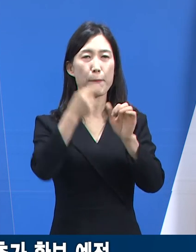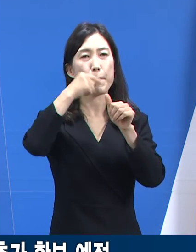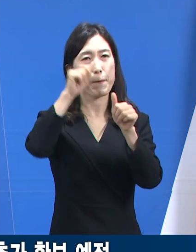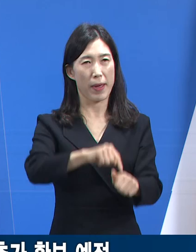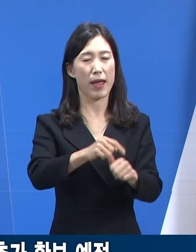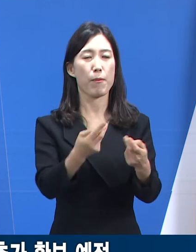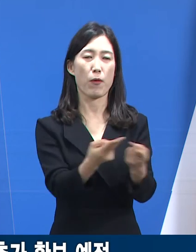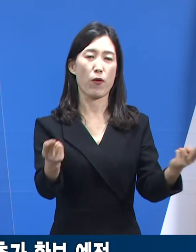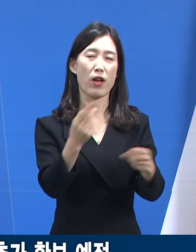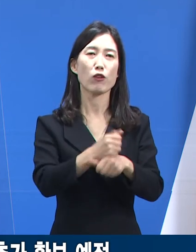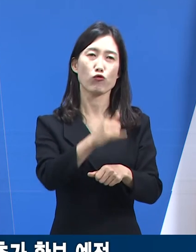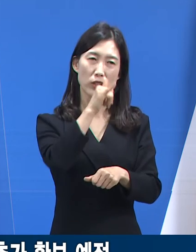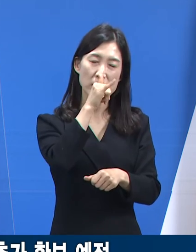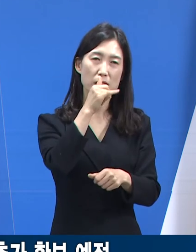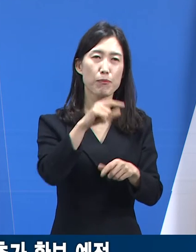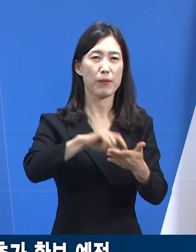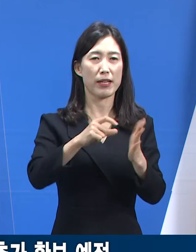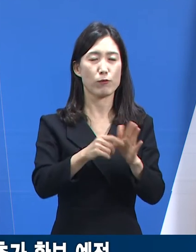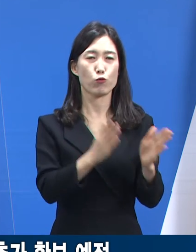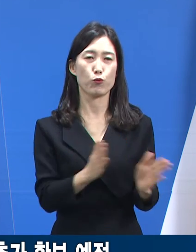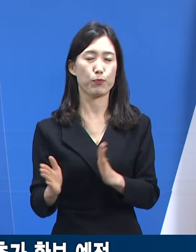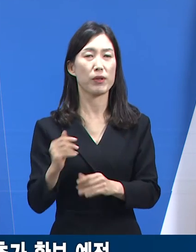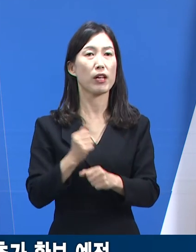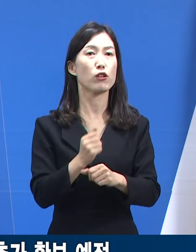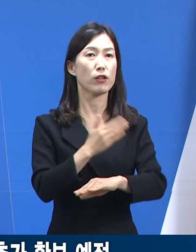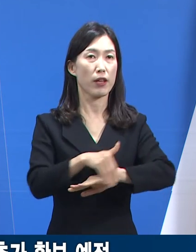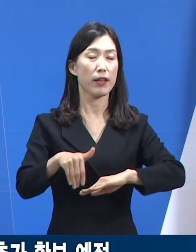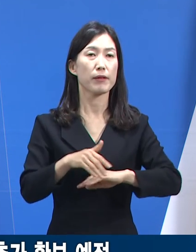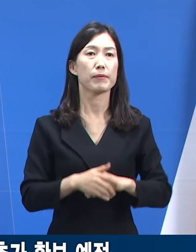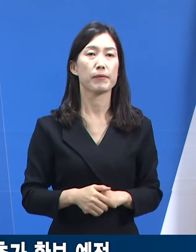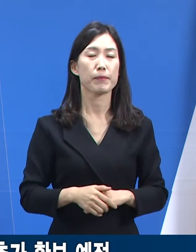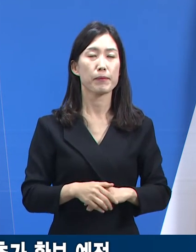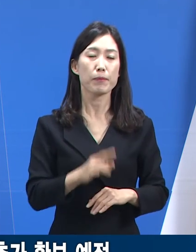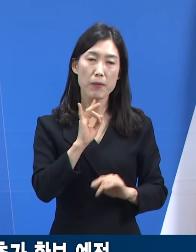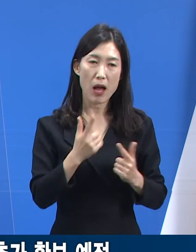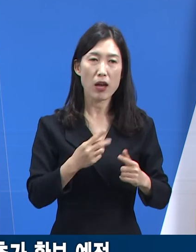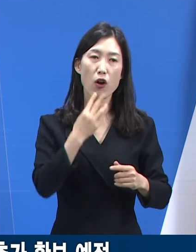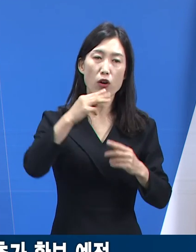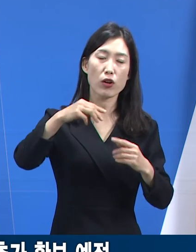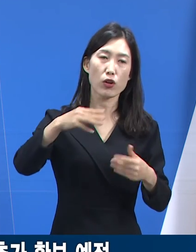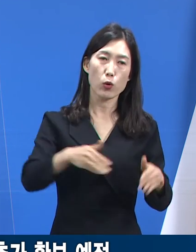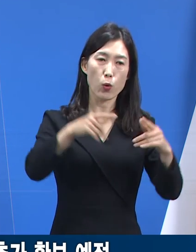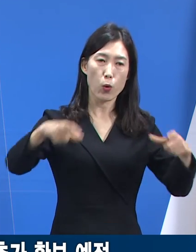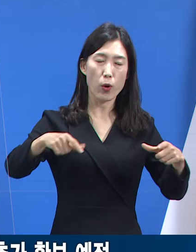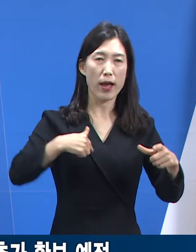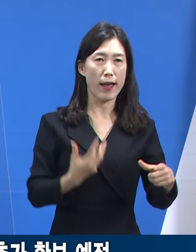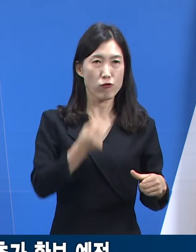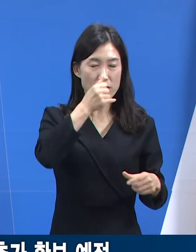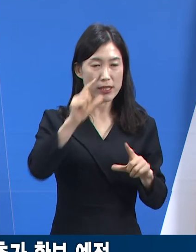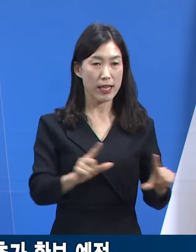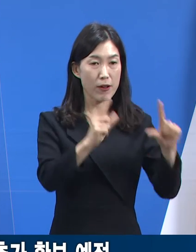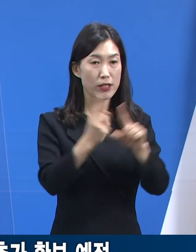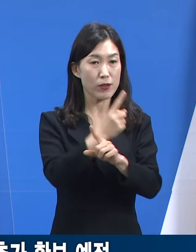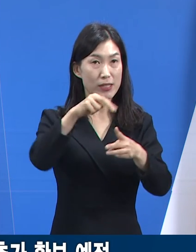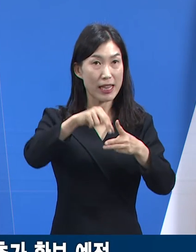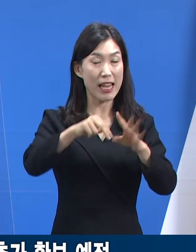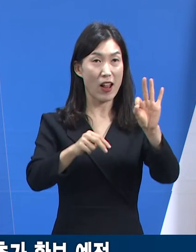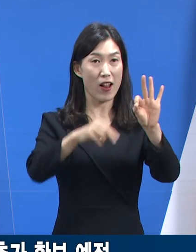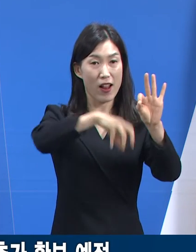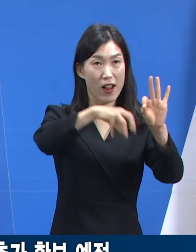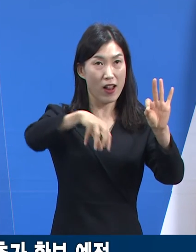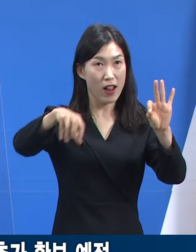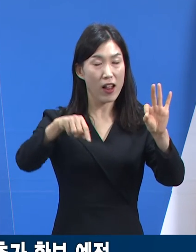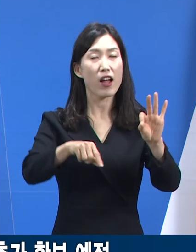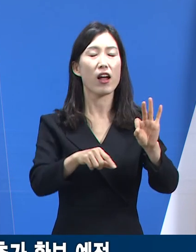있도록 점검해 나가고 준비하겠습니다. 이외에도 경기도에서 운영하는 총 10개의 생활치료센터에는 11월